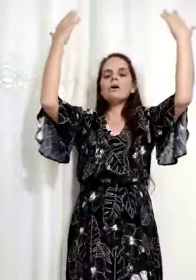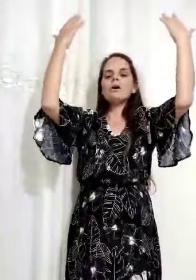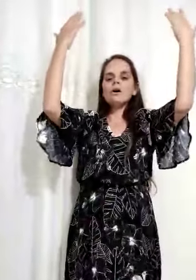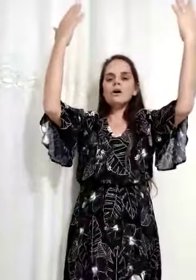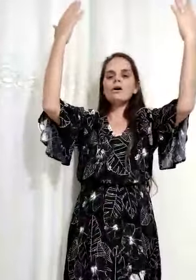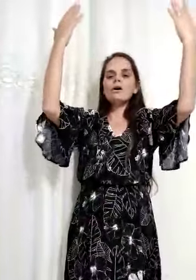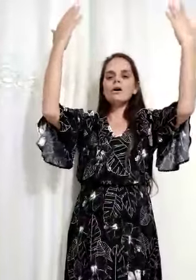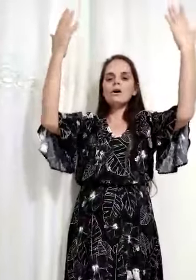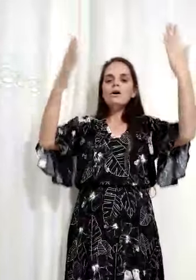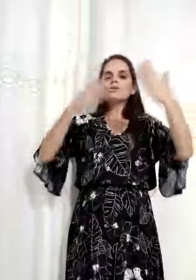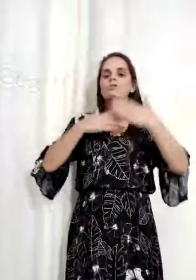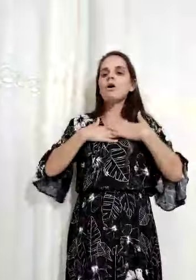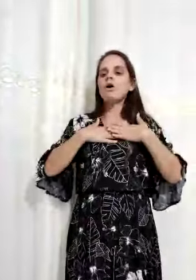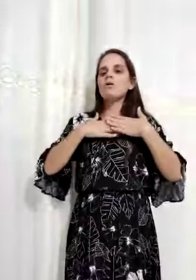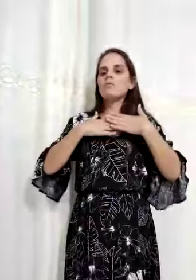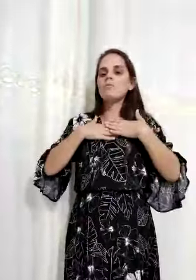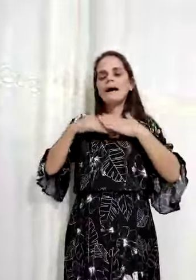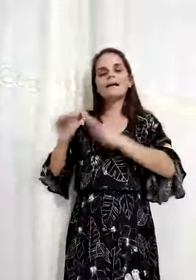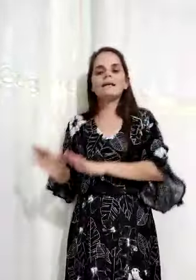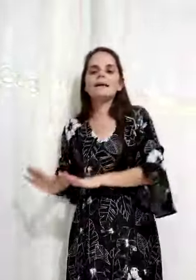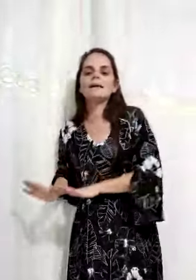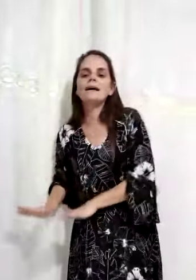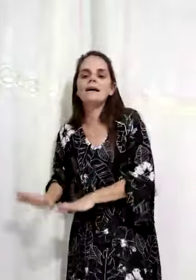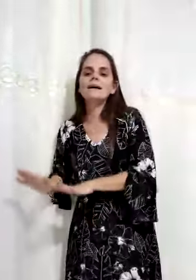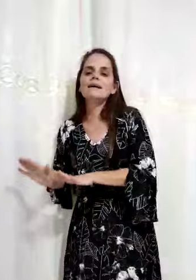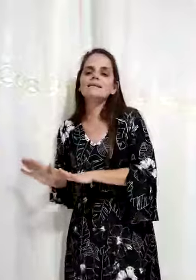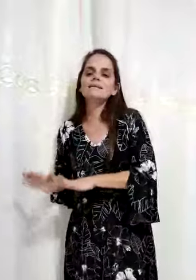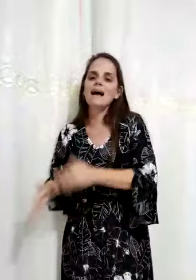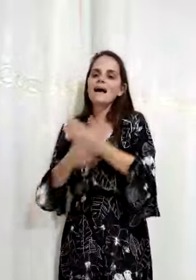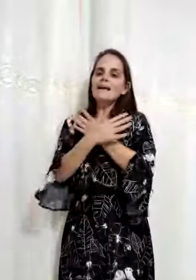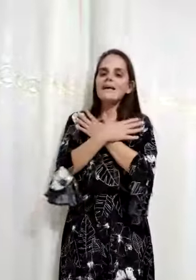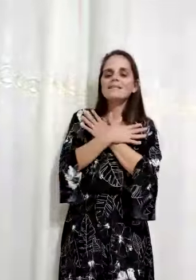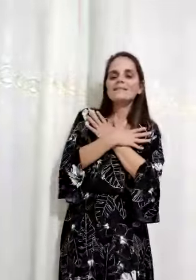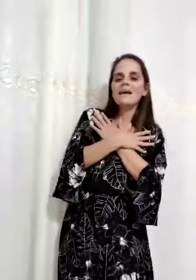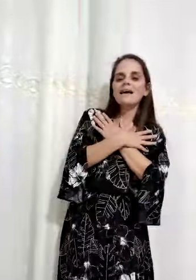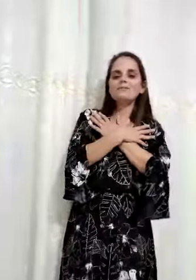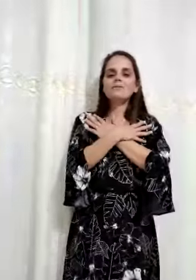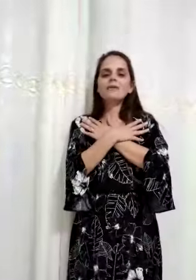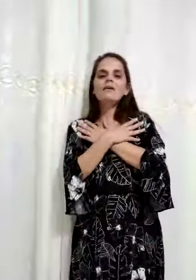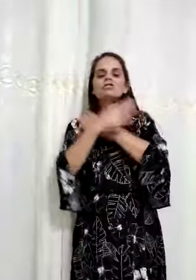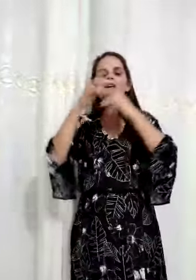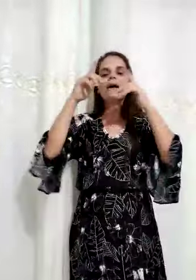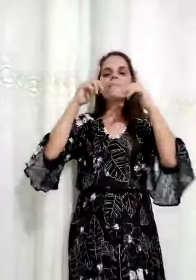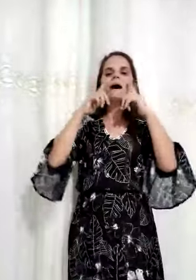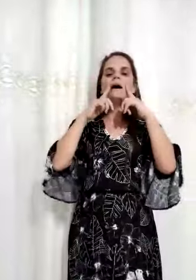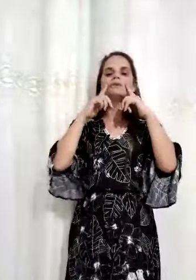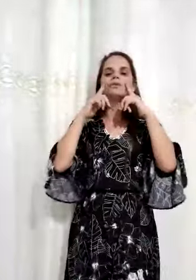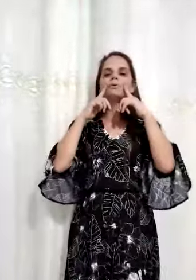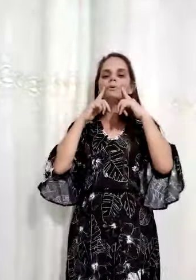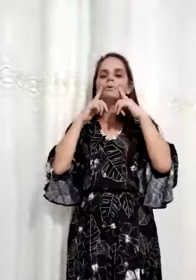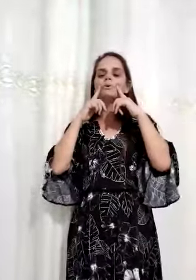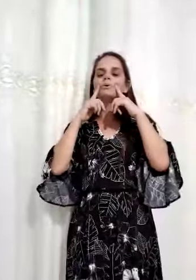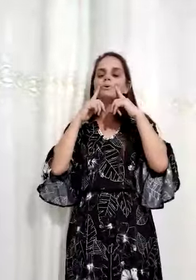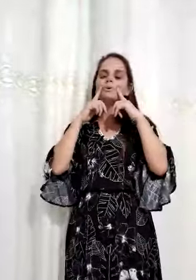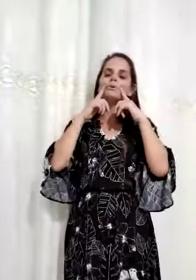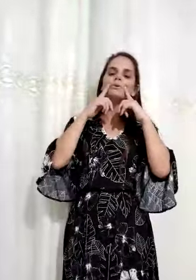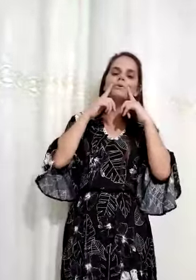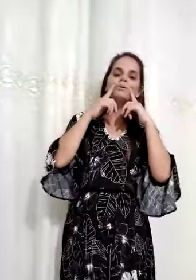Sou uma criança e aceito o Teu chamado